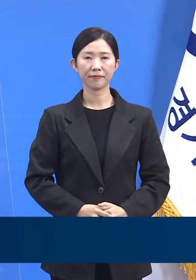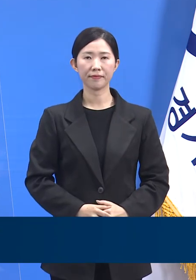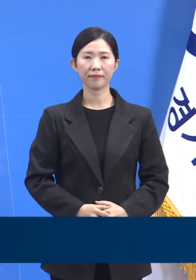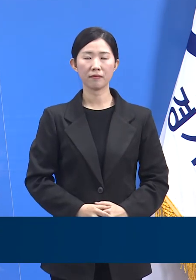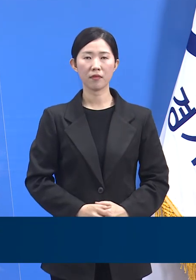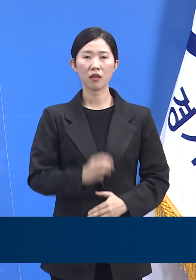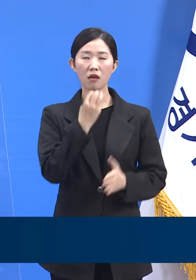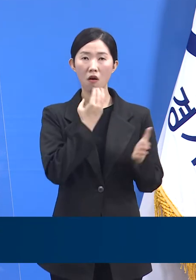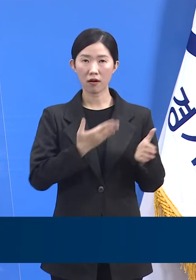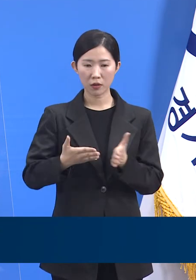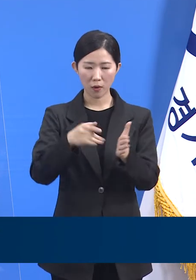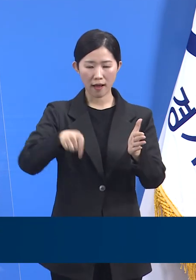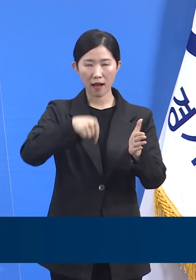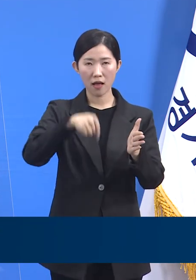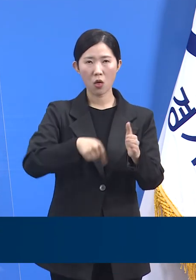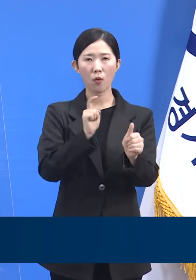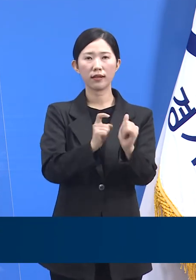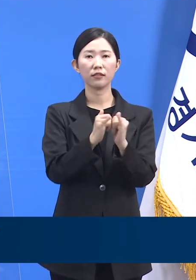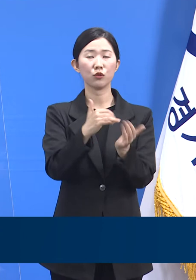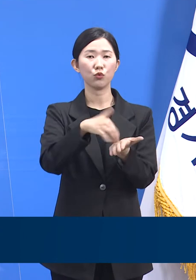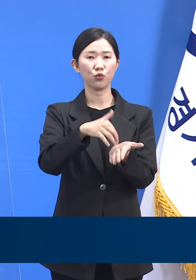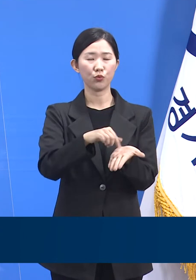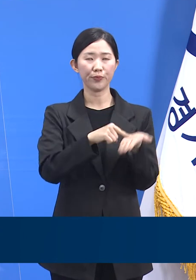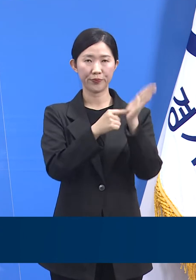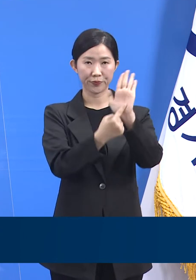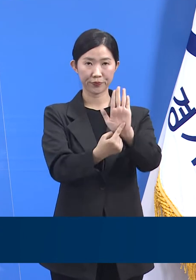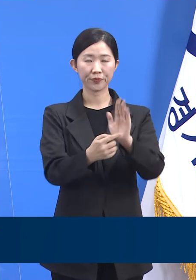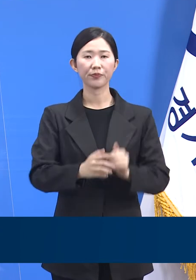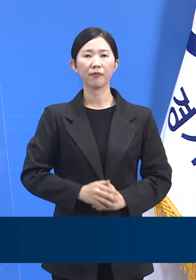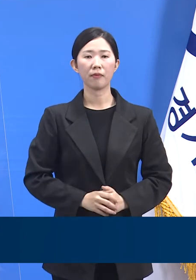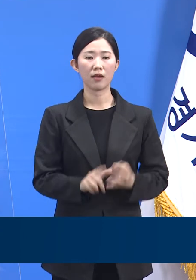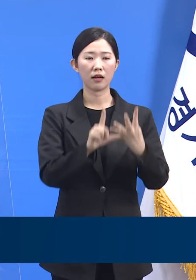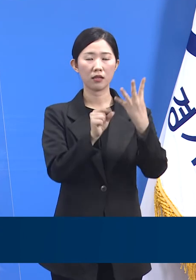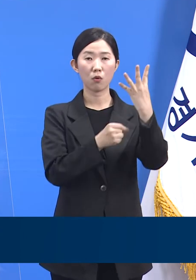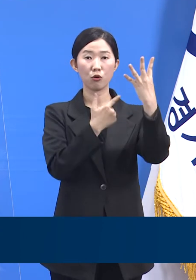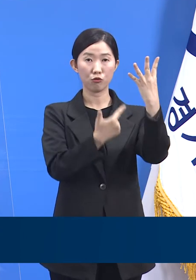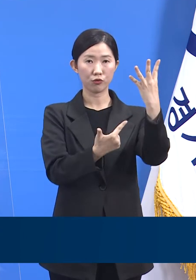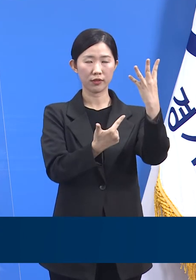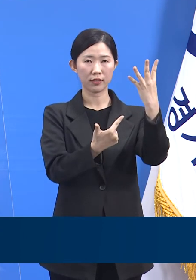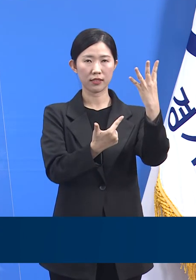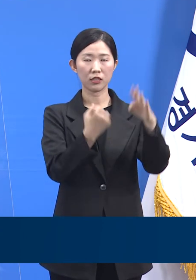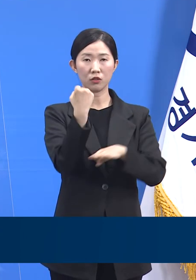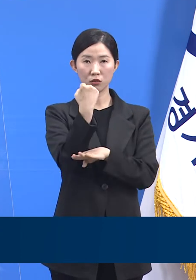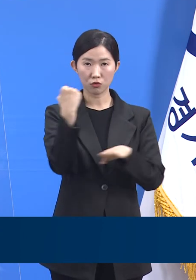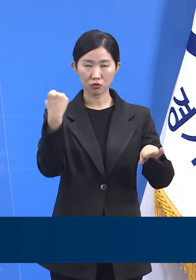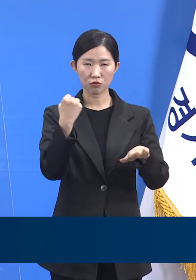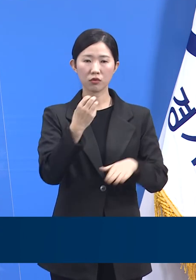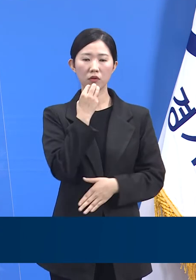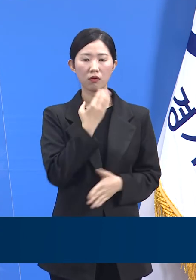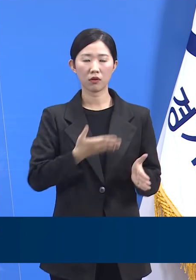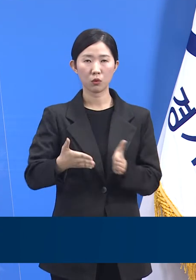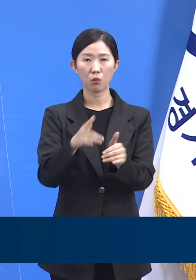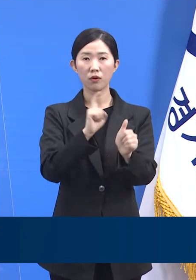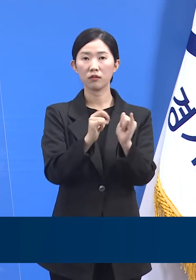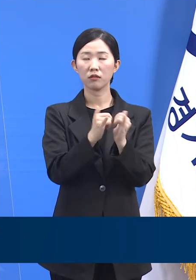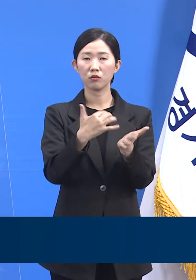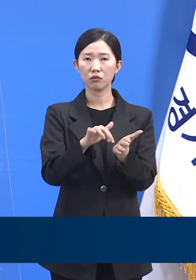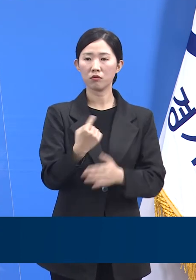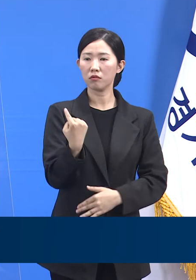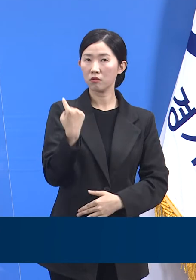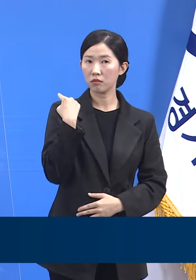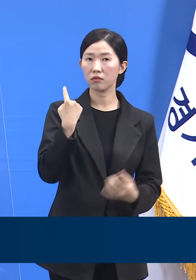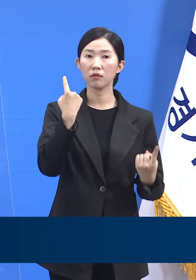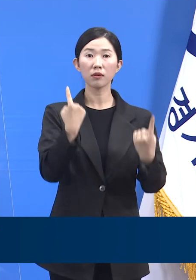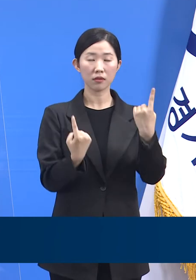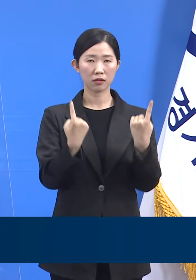경기도의 확진자 발생 현황입니다. 4월 6일 0시 기준 경기도의 확진자 수는 전일 오전 0시